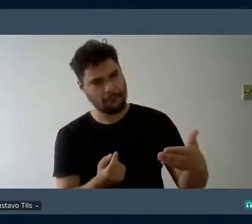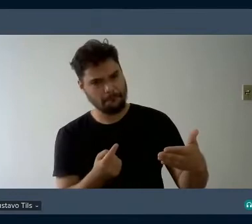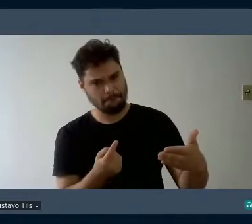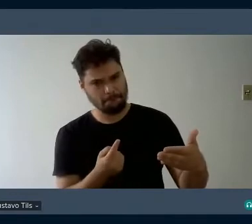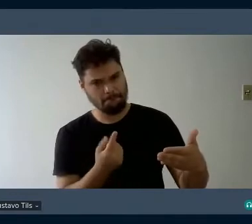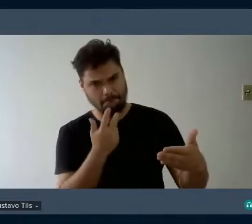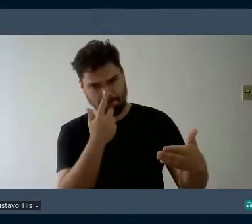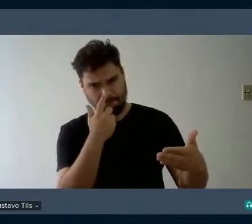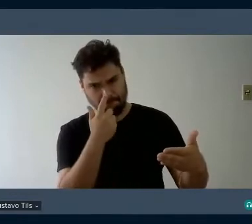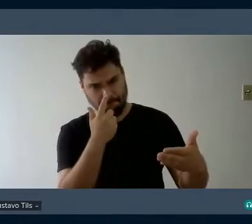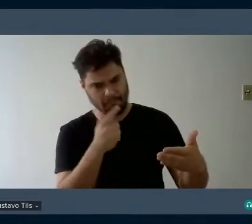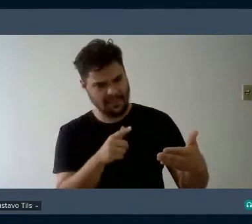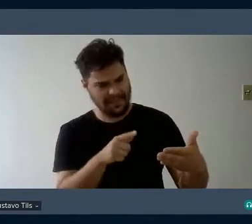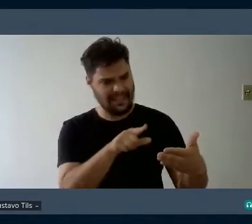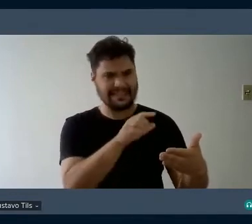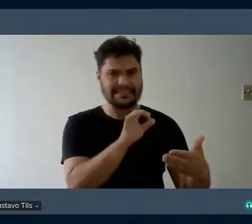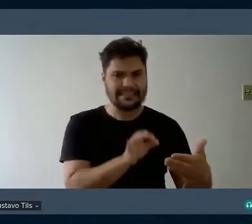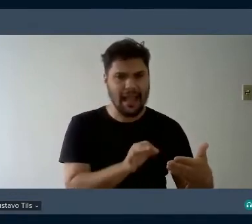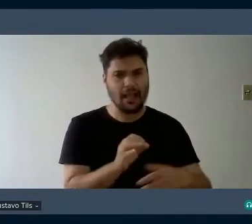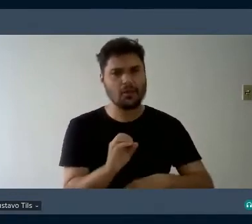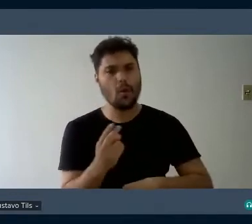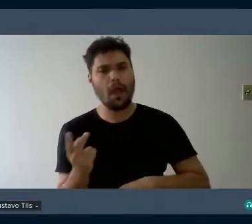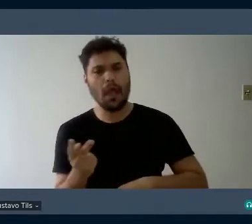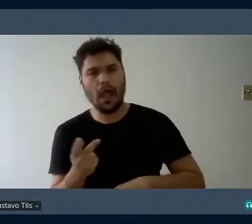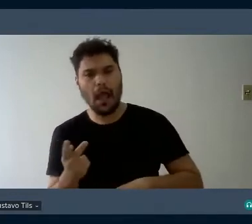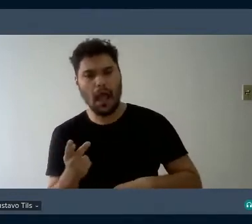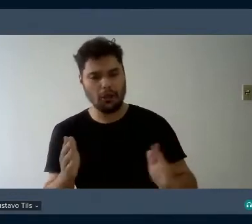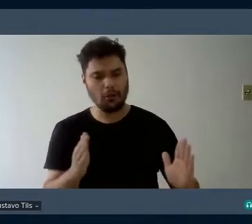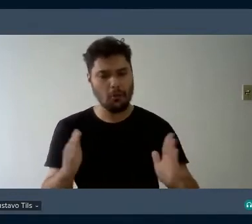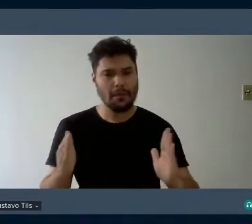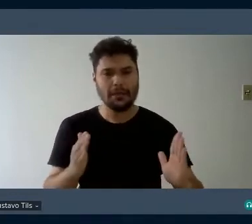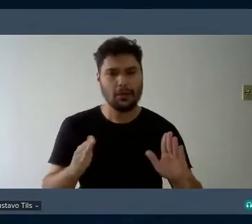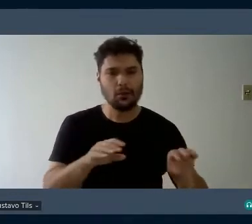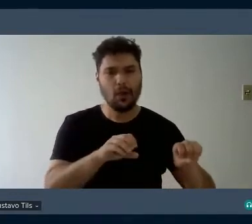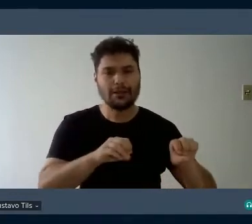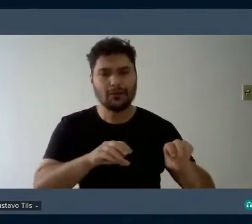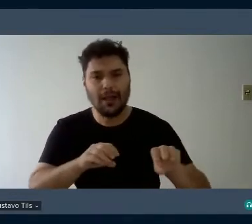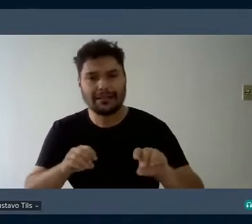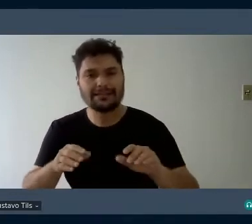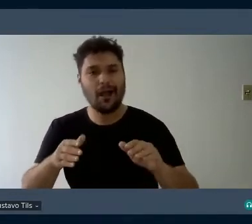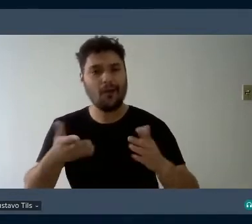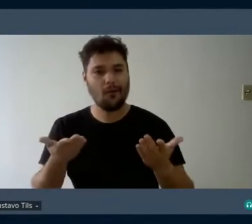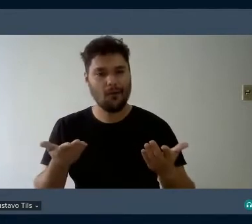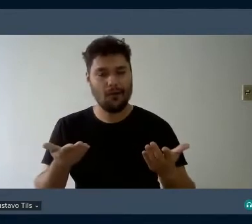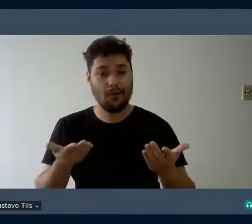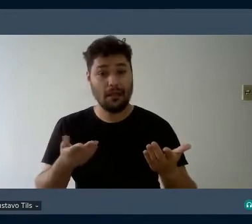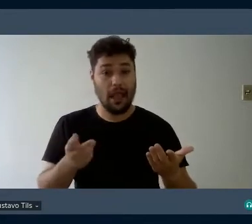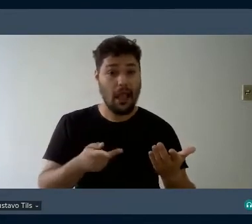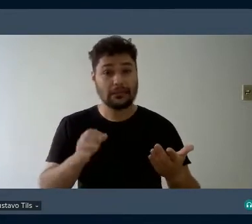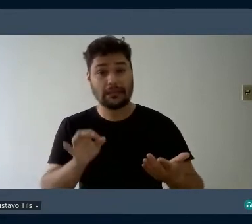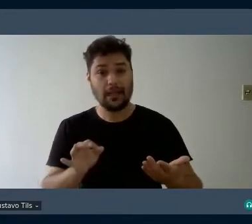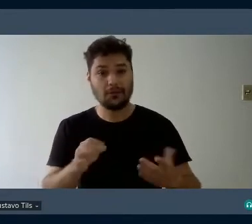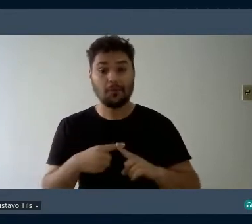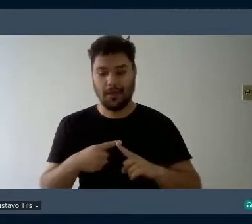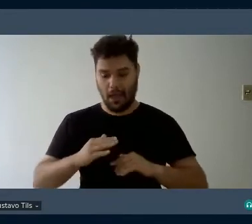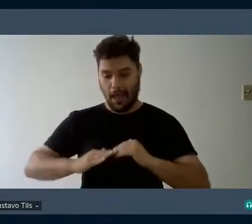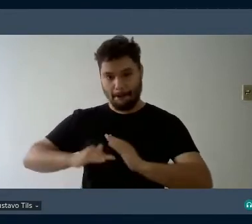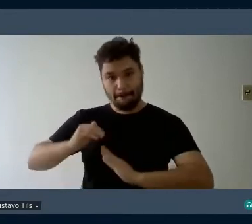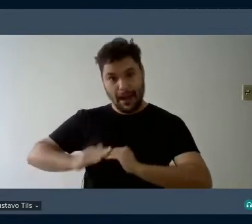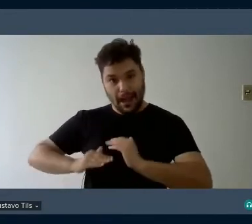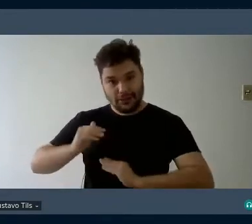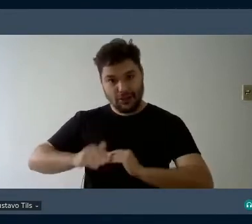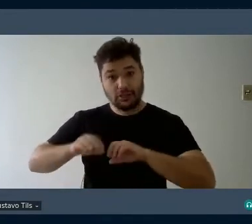há certo ou errado no processo educativo em música? Porque a prática educativa em música, que